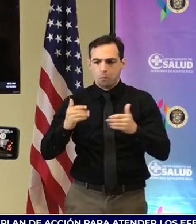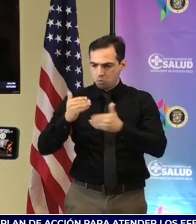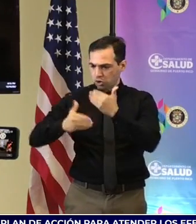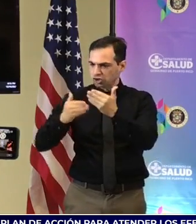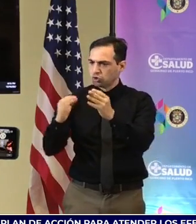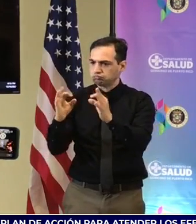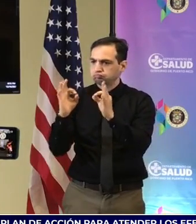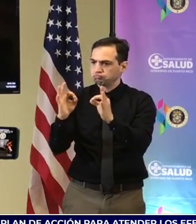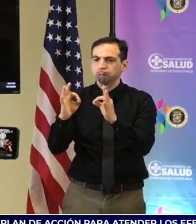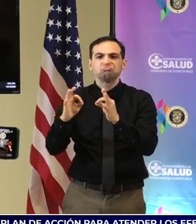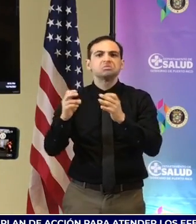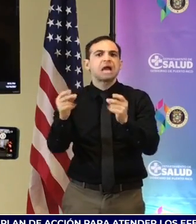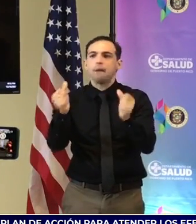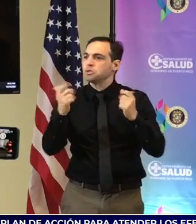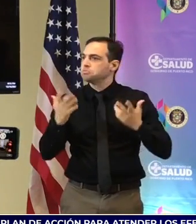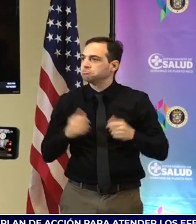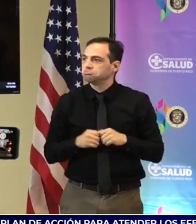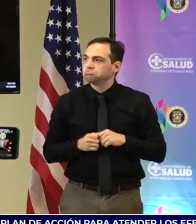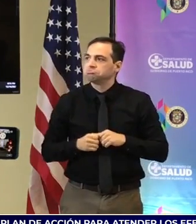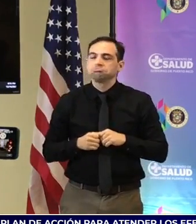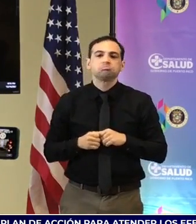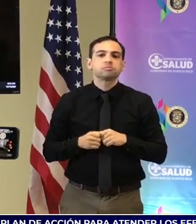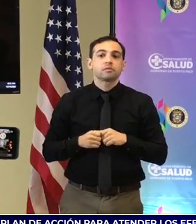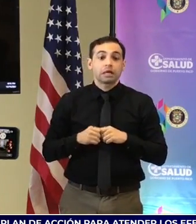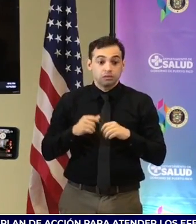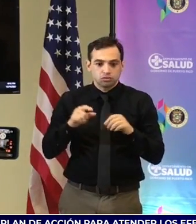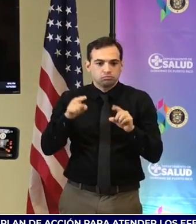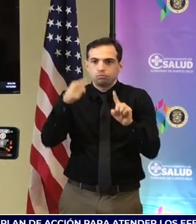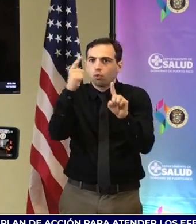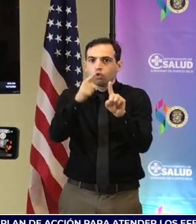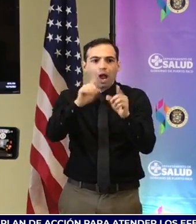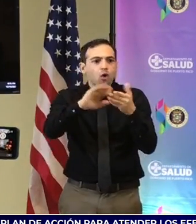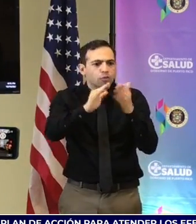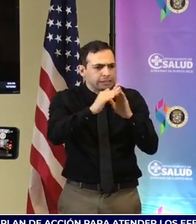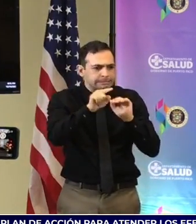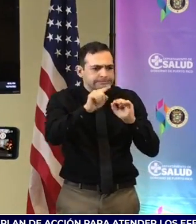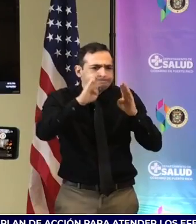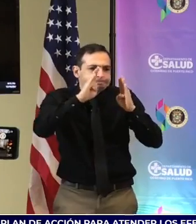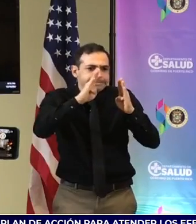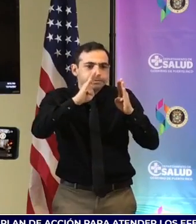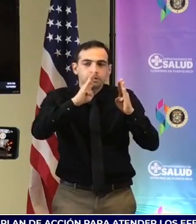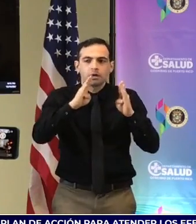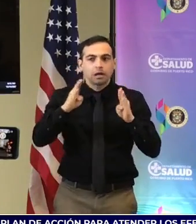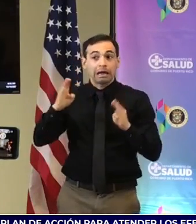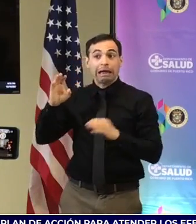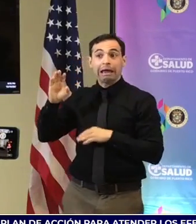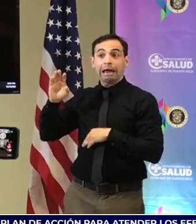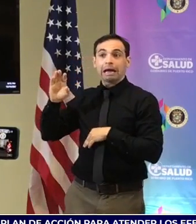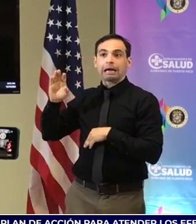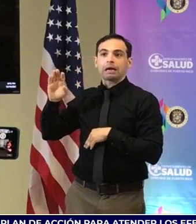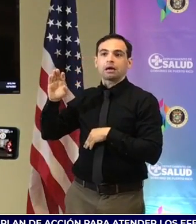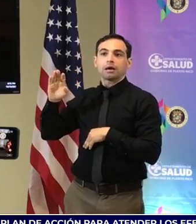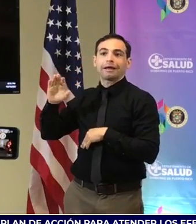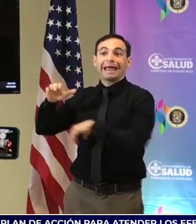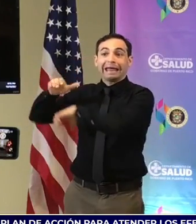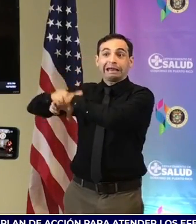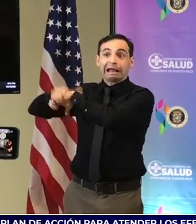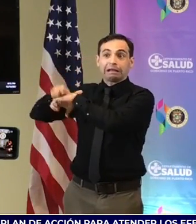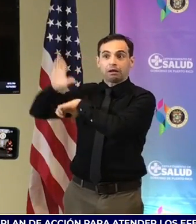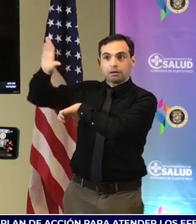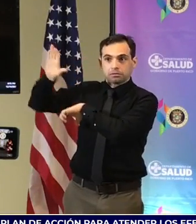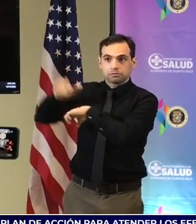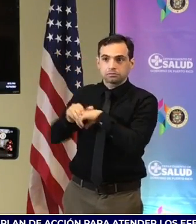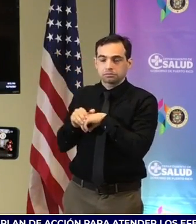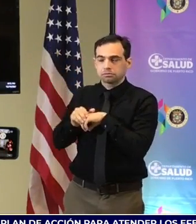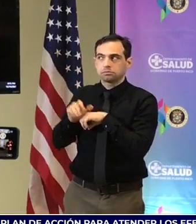y el deseo es que nosotros podamos servir a esta comunidad que en estudios que se han hecho en Inglaterra indican que entre un 4